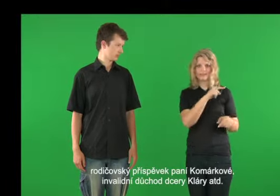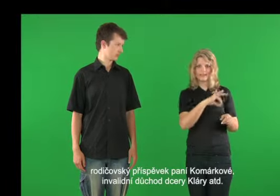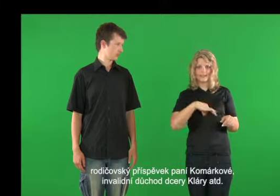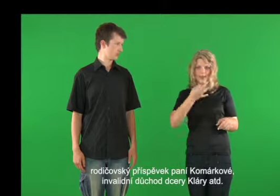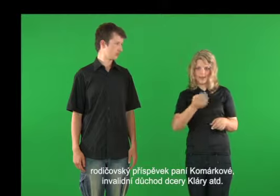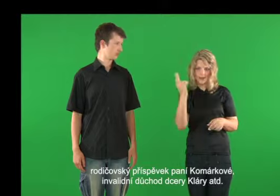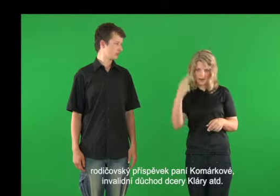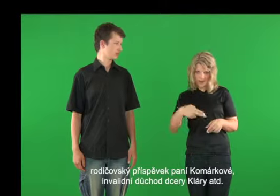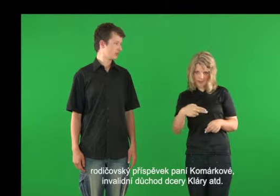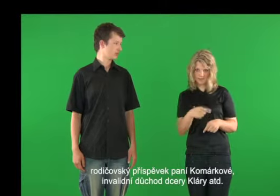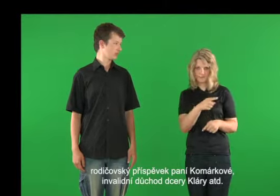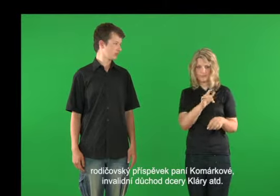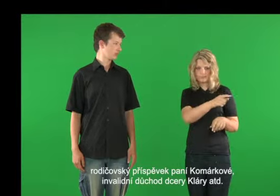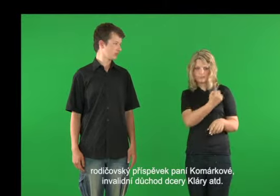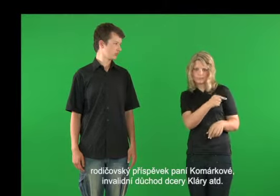Invalidní důchod sery Kláry.